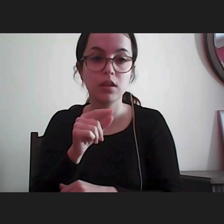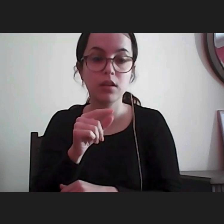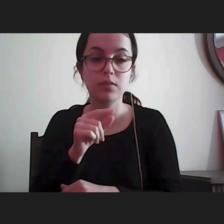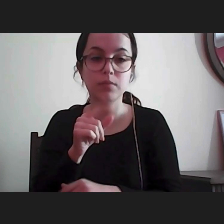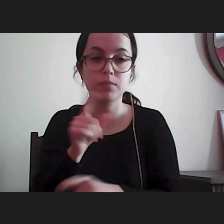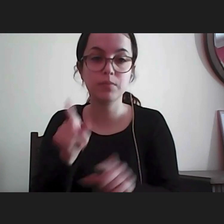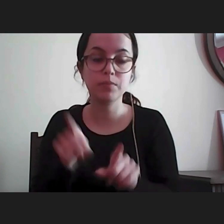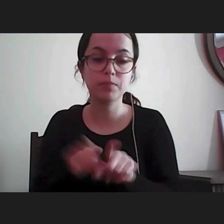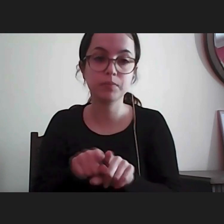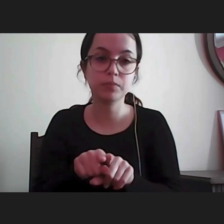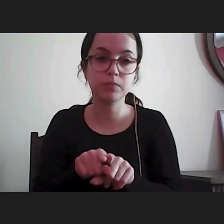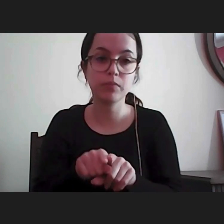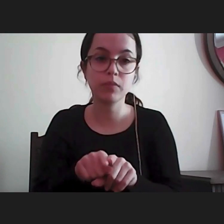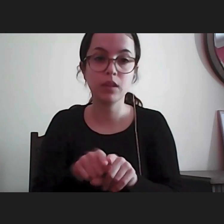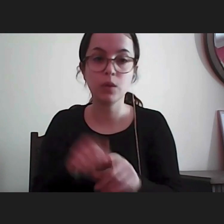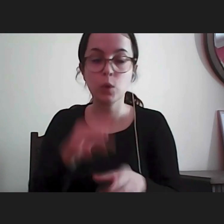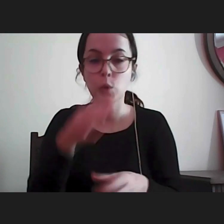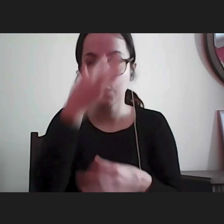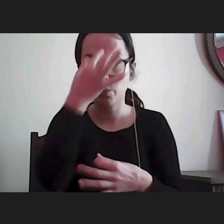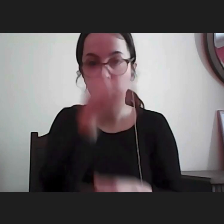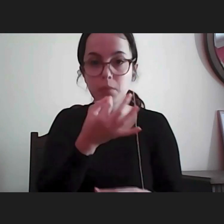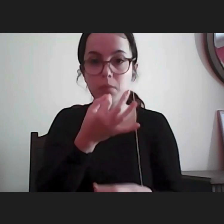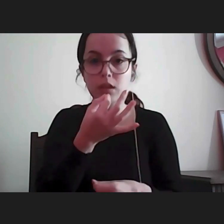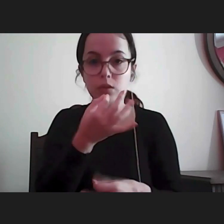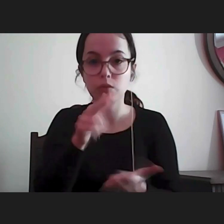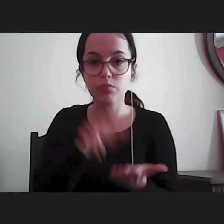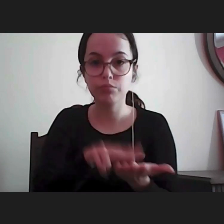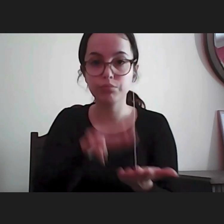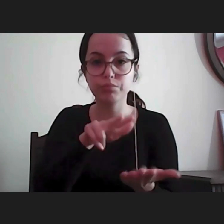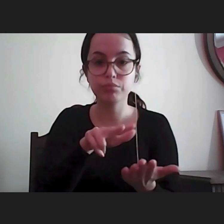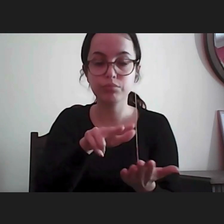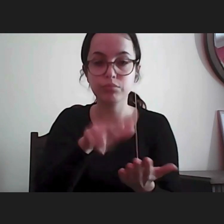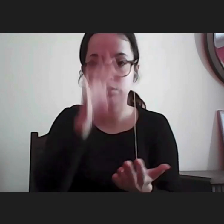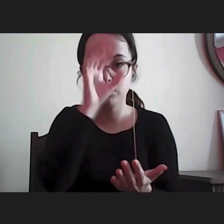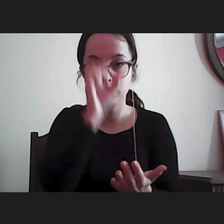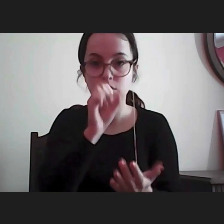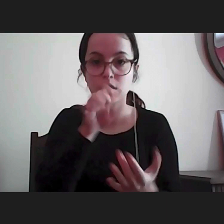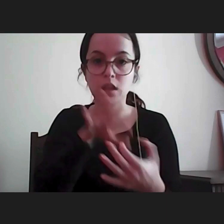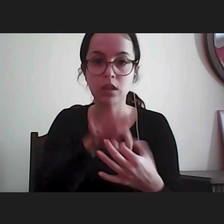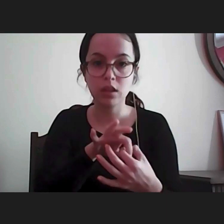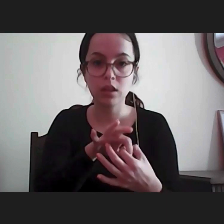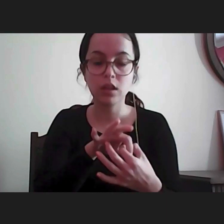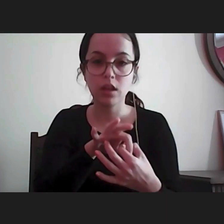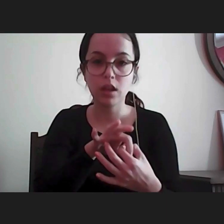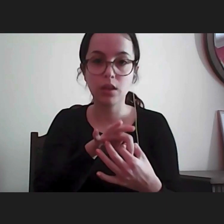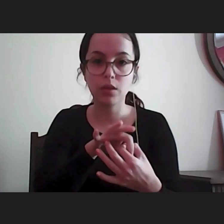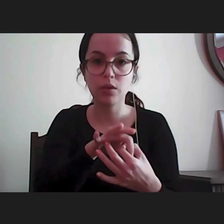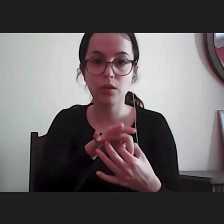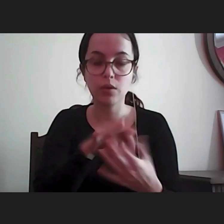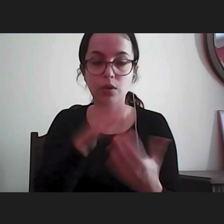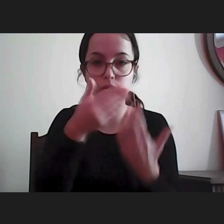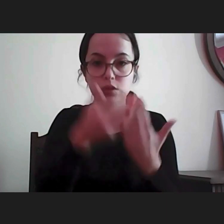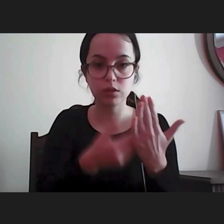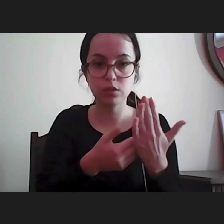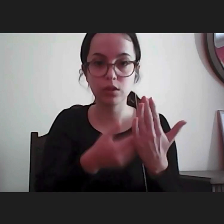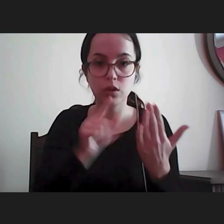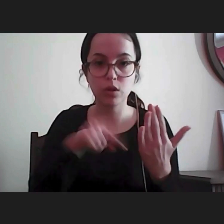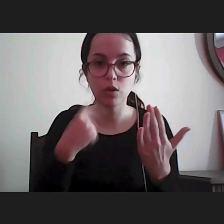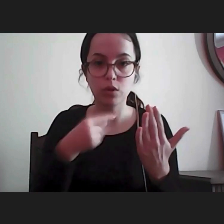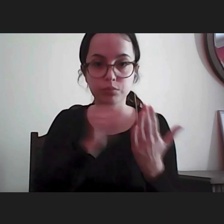no cumprimento desta vinculação do Estado aos tratados que subscrevemos